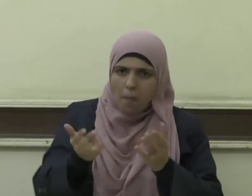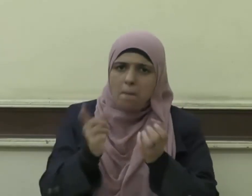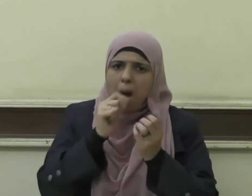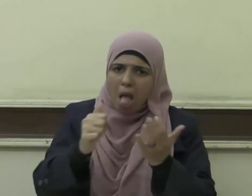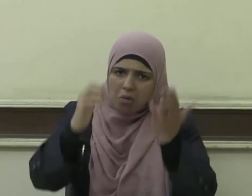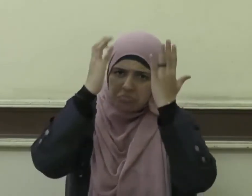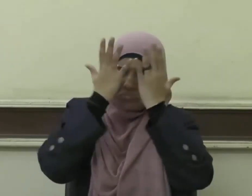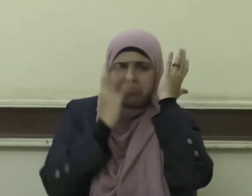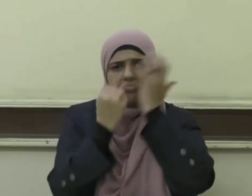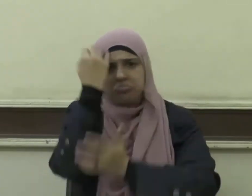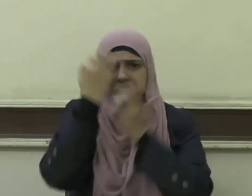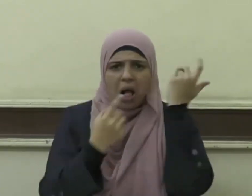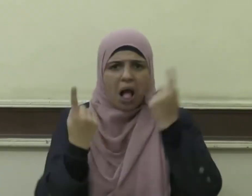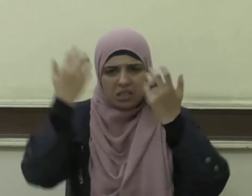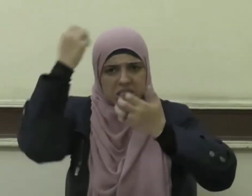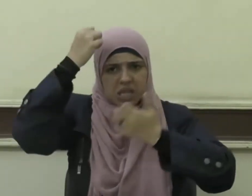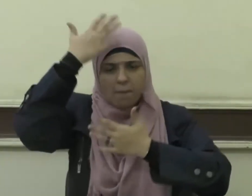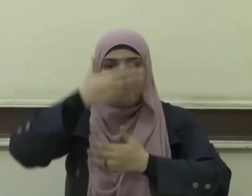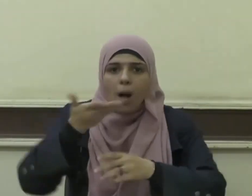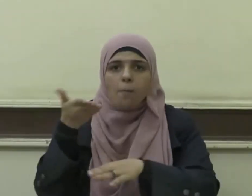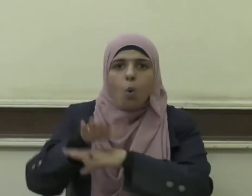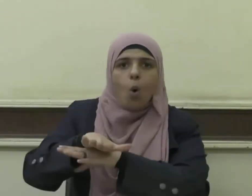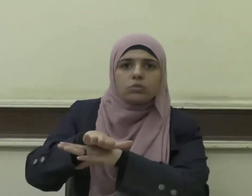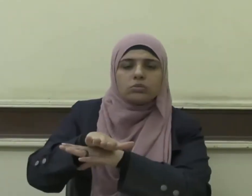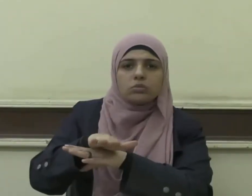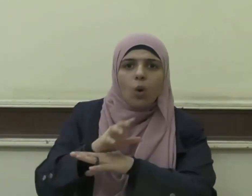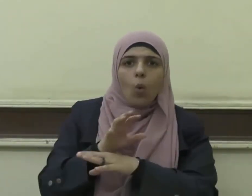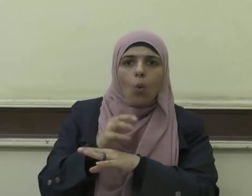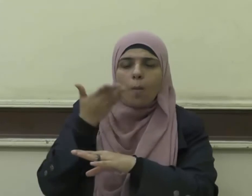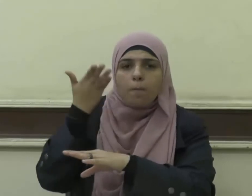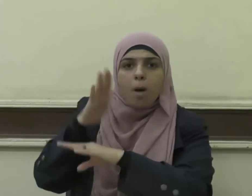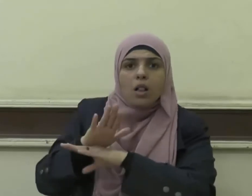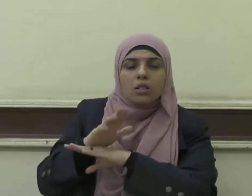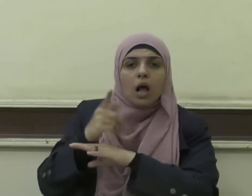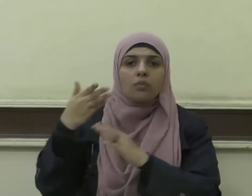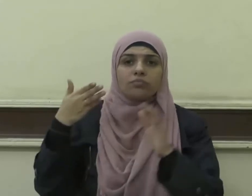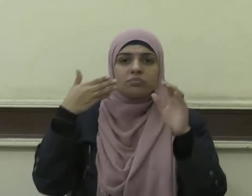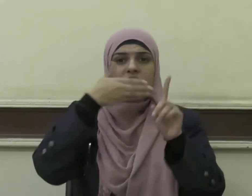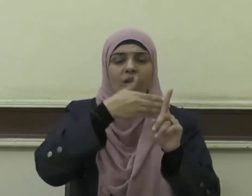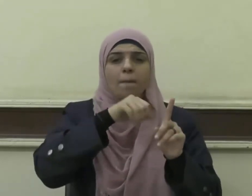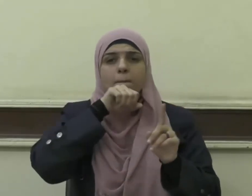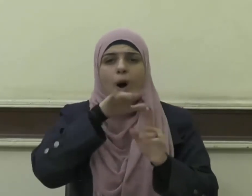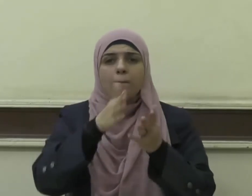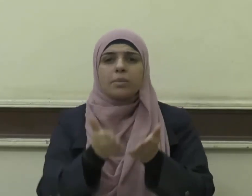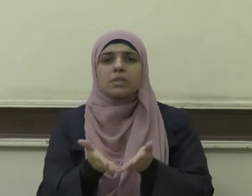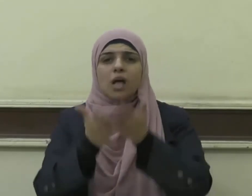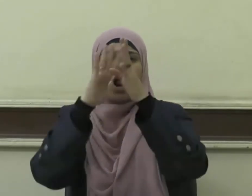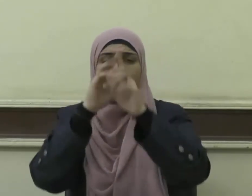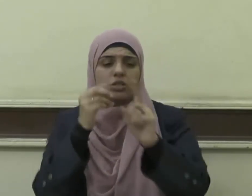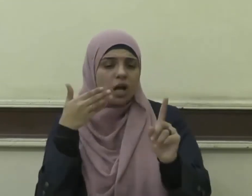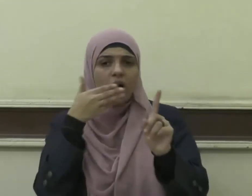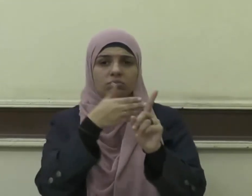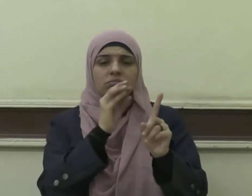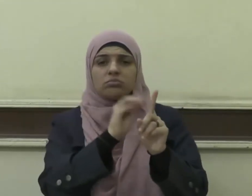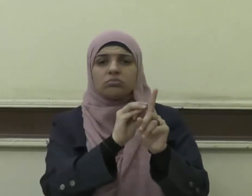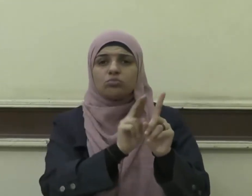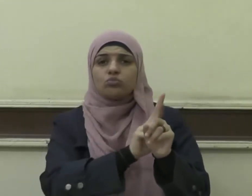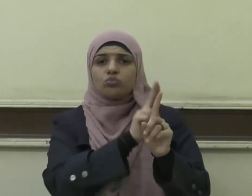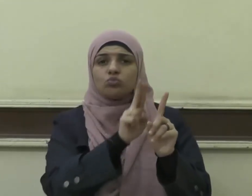فاغتسل فمات فلما قدمنا على النبي صلى الله عليه وسلم أخبر